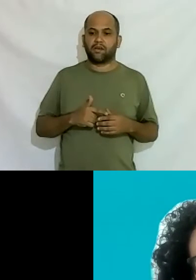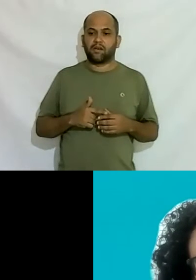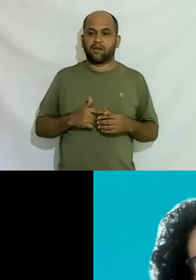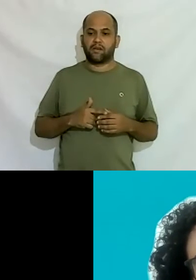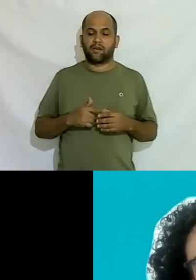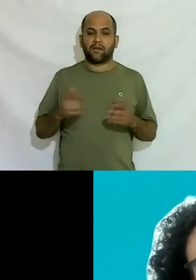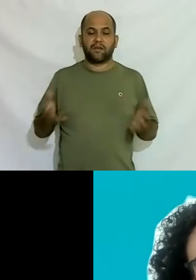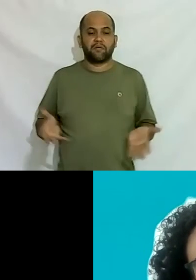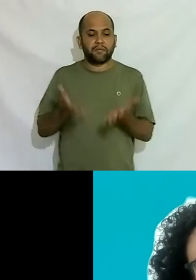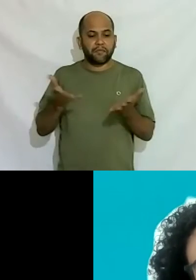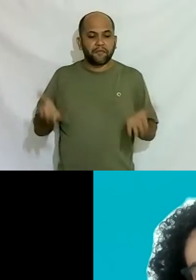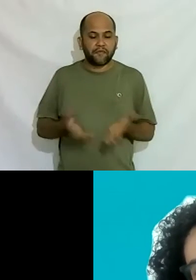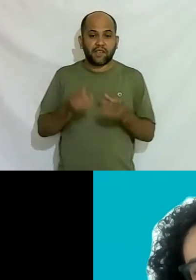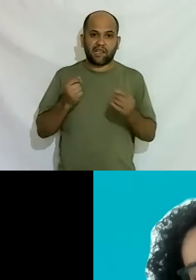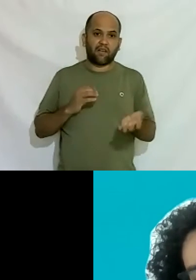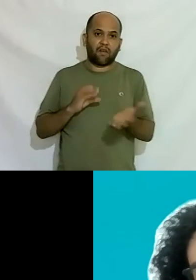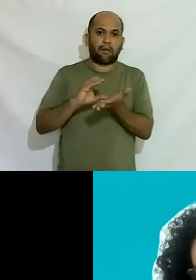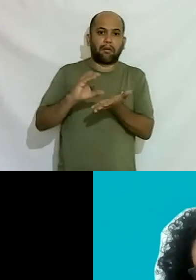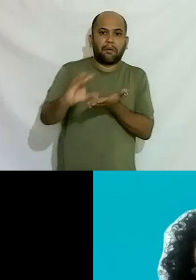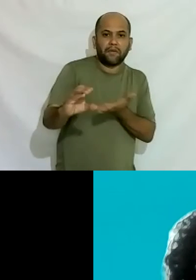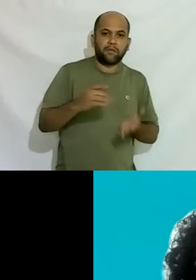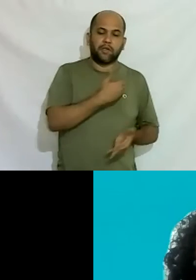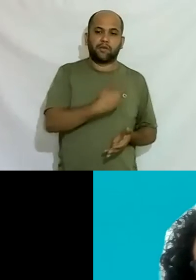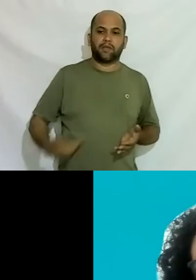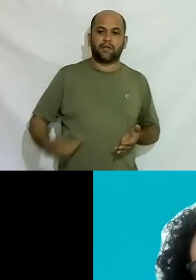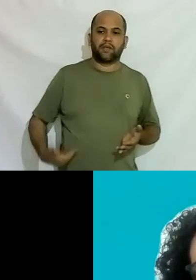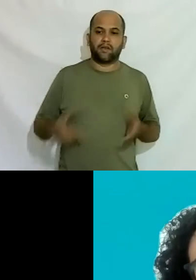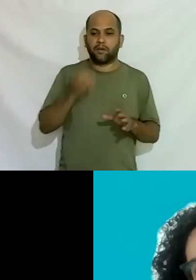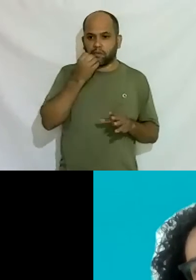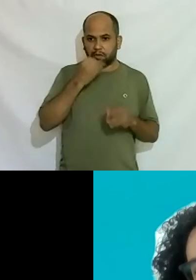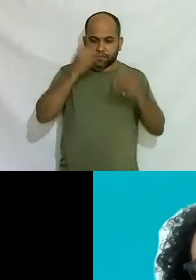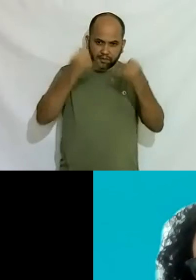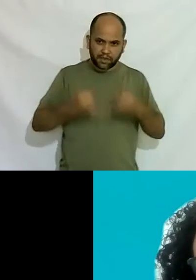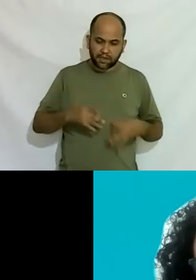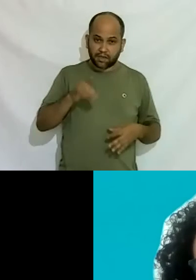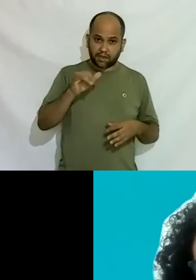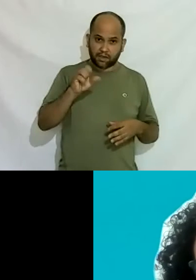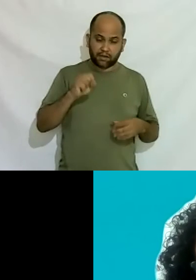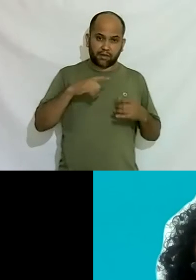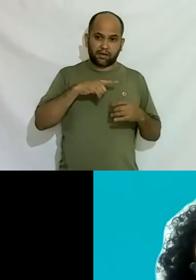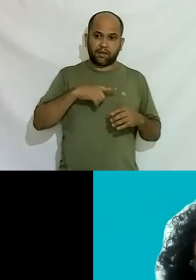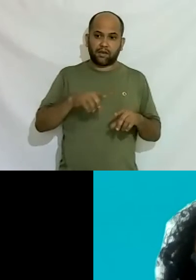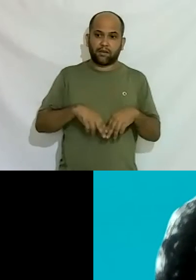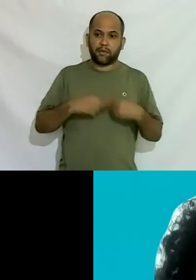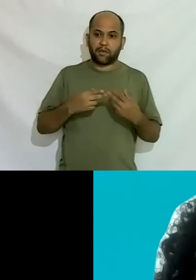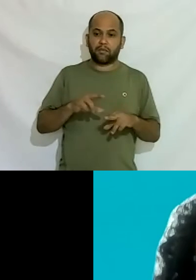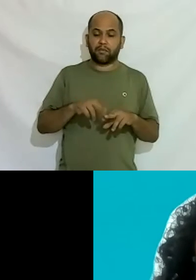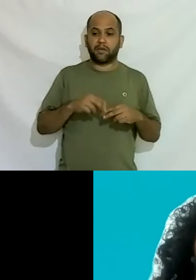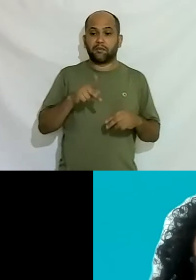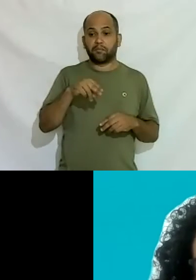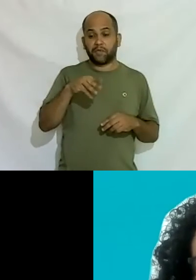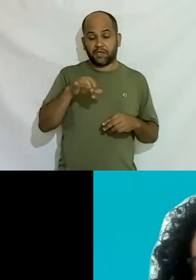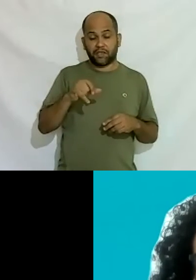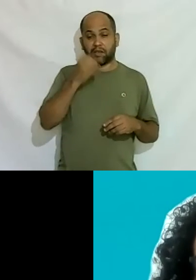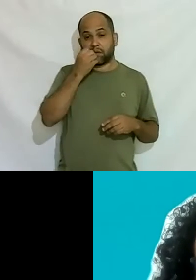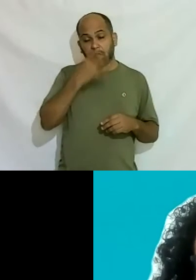investimento do Estado enfim mas é bom você esclarecer esses dados que a gente tem aí divulgado pela mídia e que bom né que a